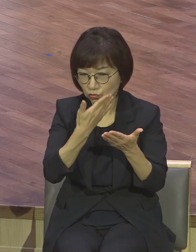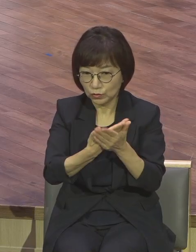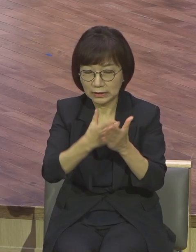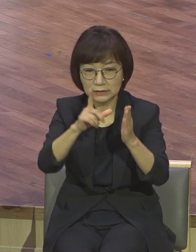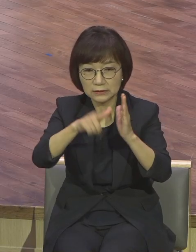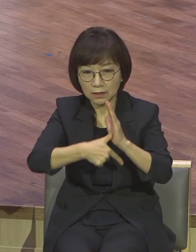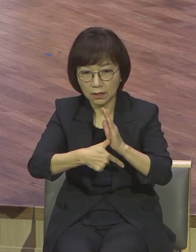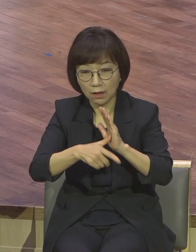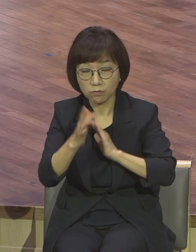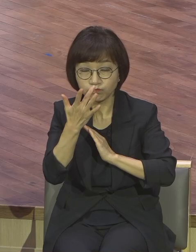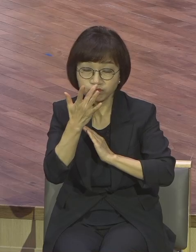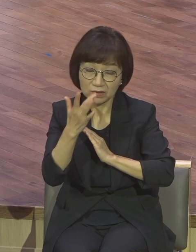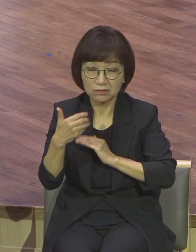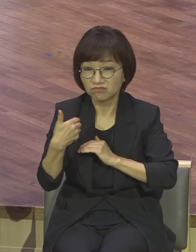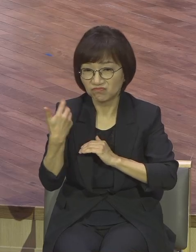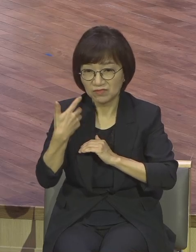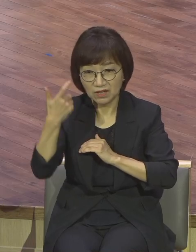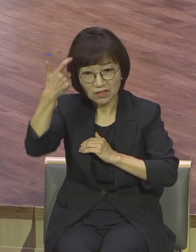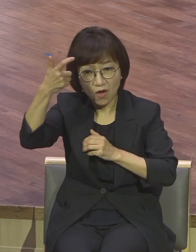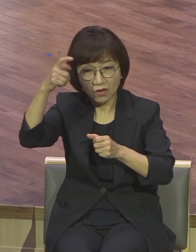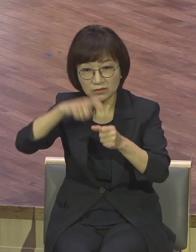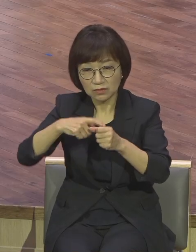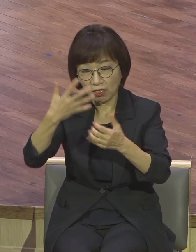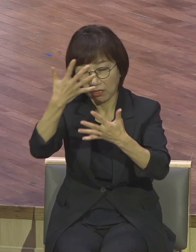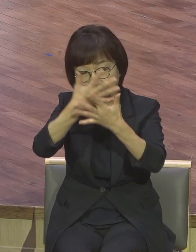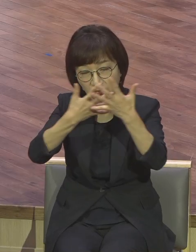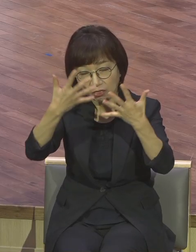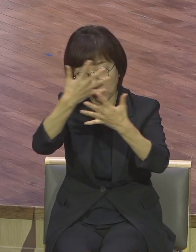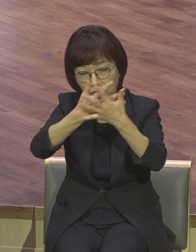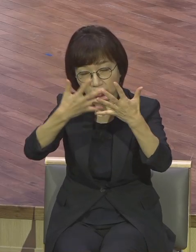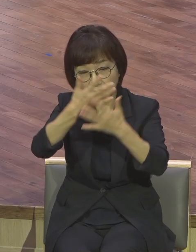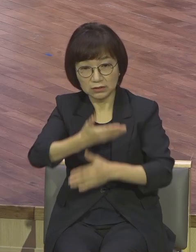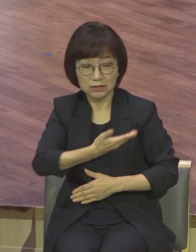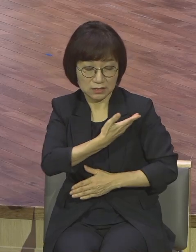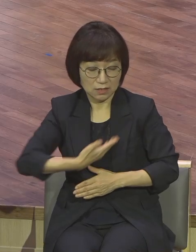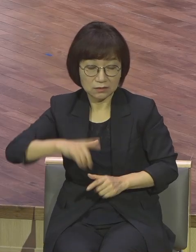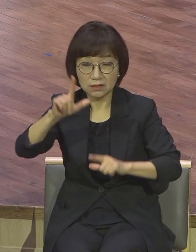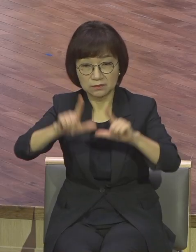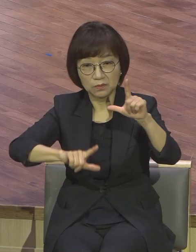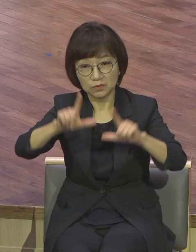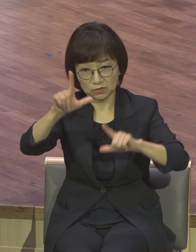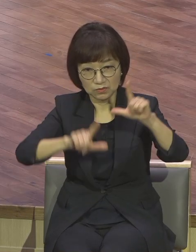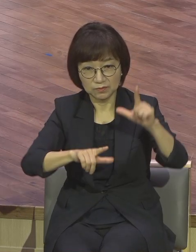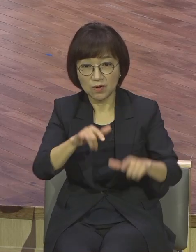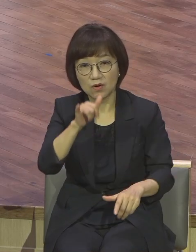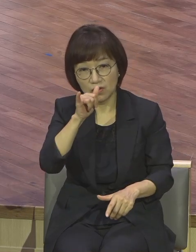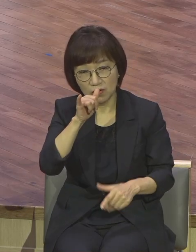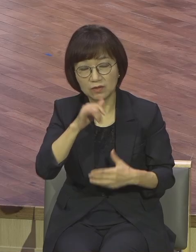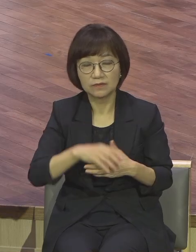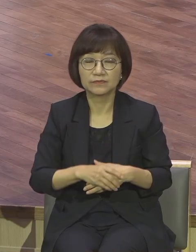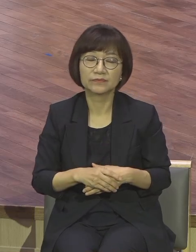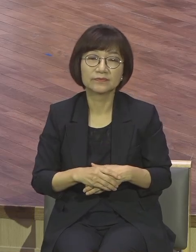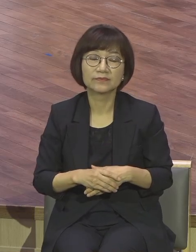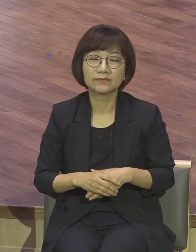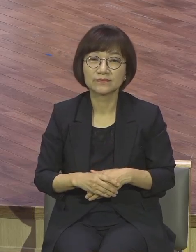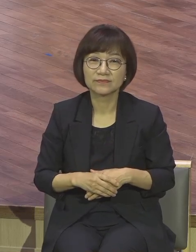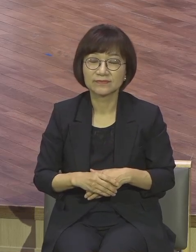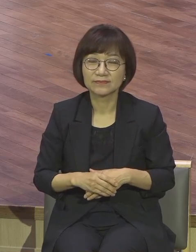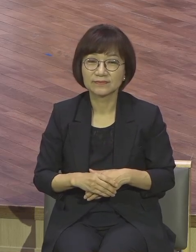희미해져 있는 제자들의 모습이 대비가 되고 있어요 우리가 예수 그리스도를 믿음으로